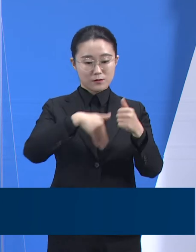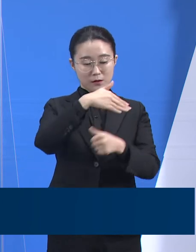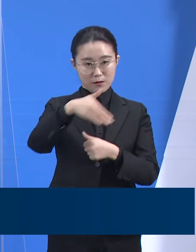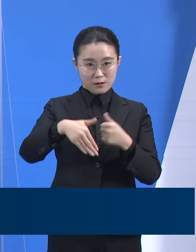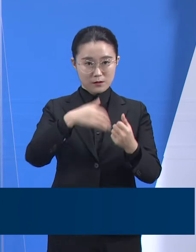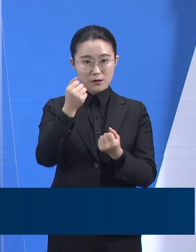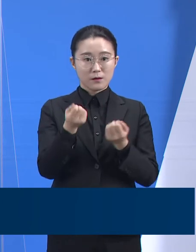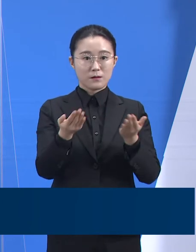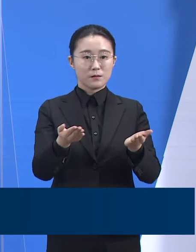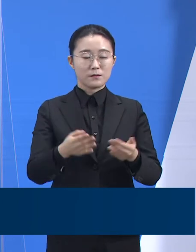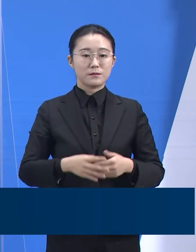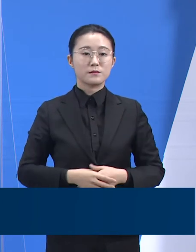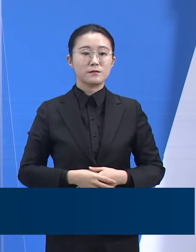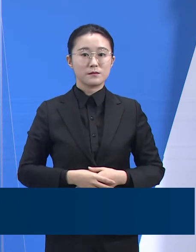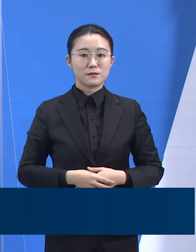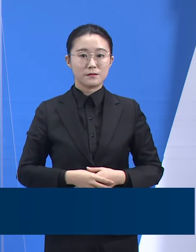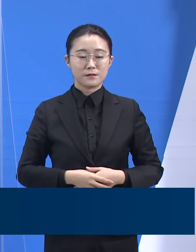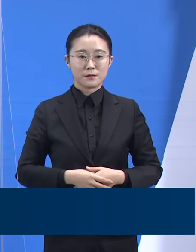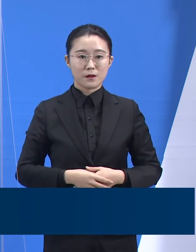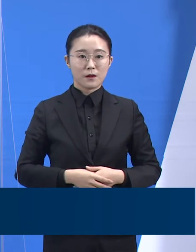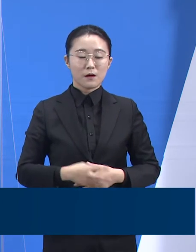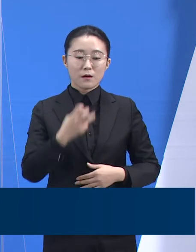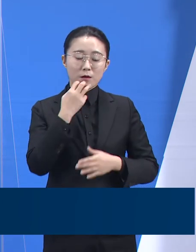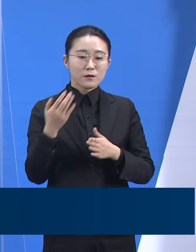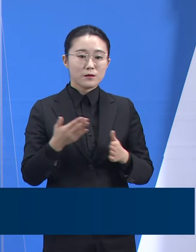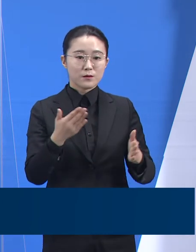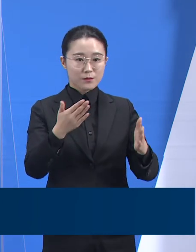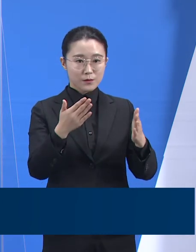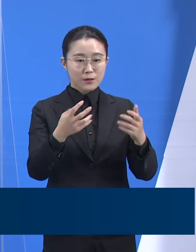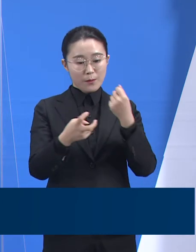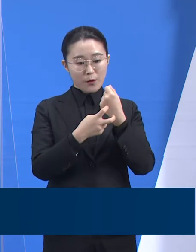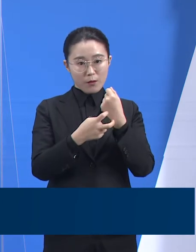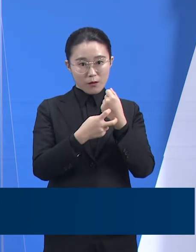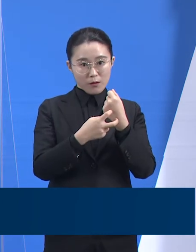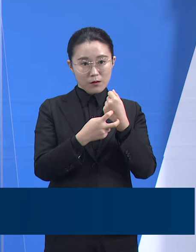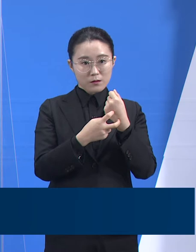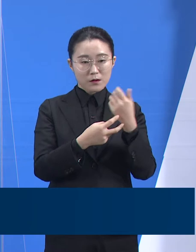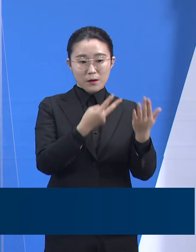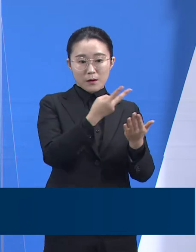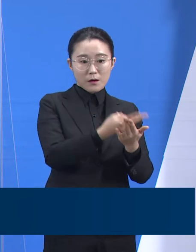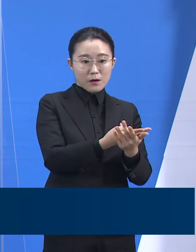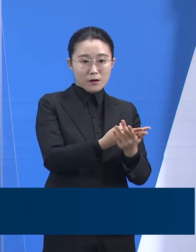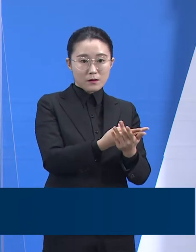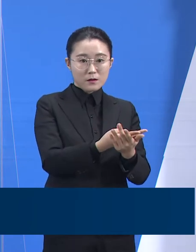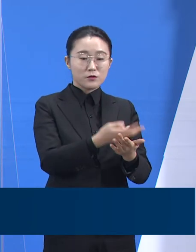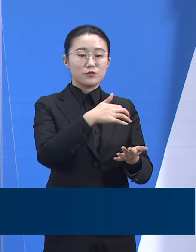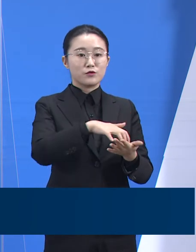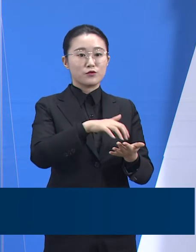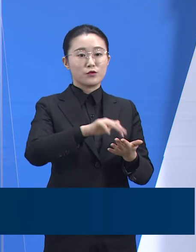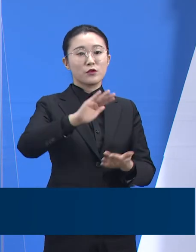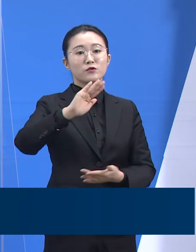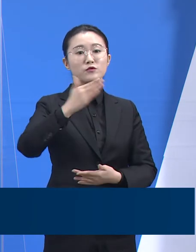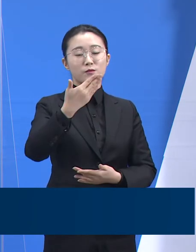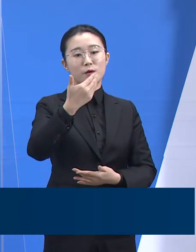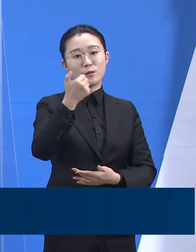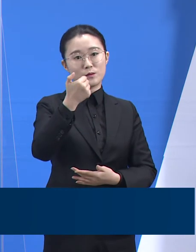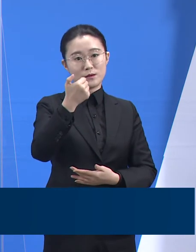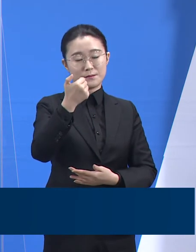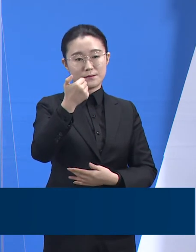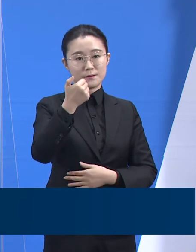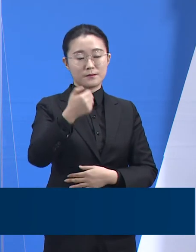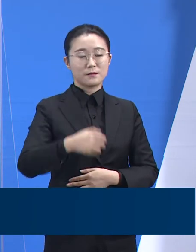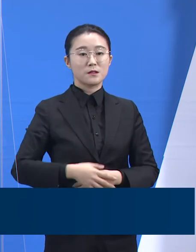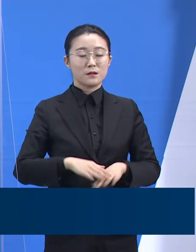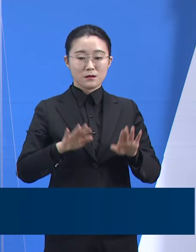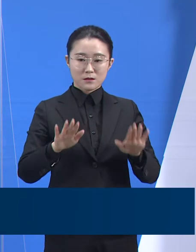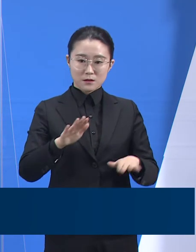중증 환자 병상을 합한 도내 의료기관의 확보병상은 총 950개입니다. 현재 병상 가동률은